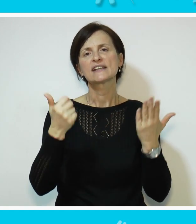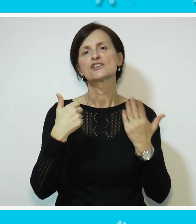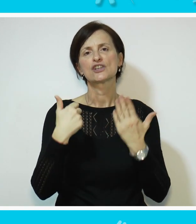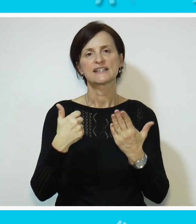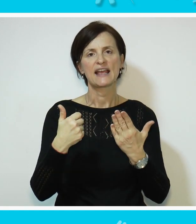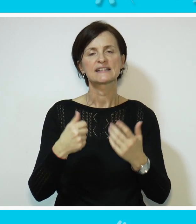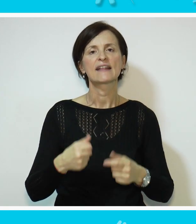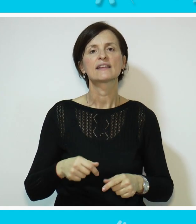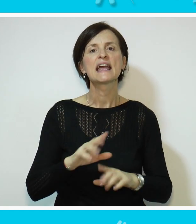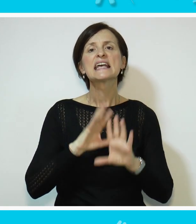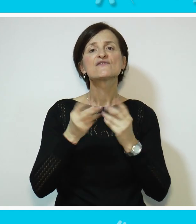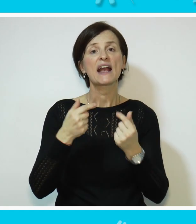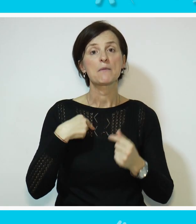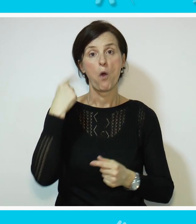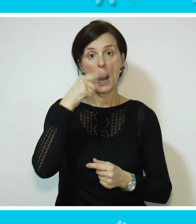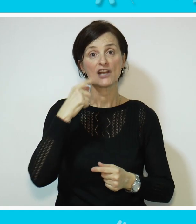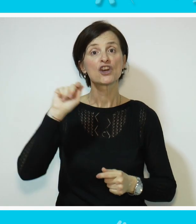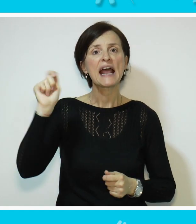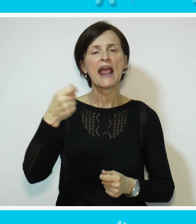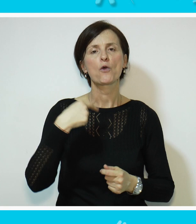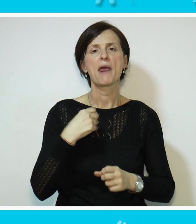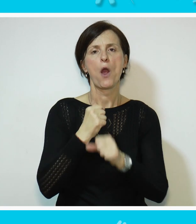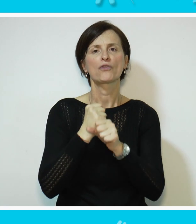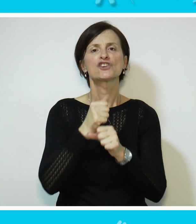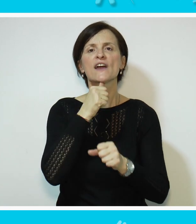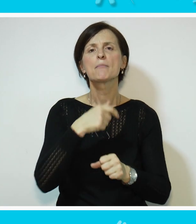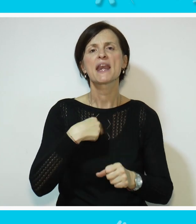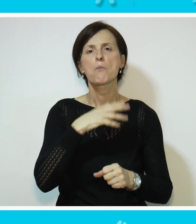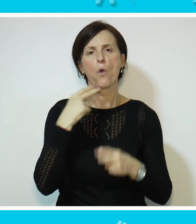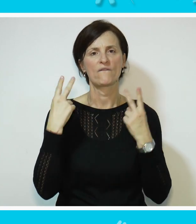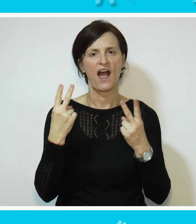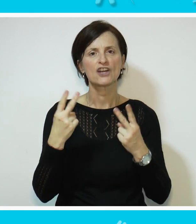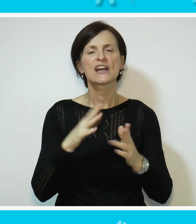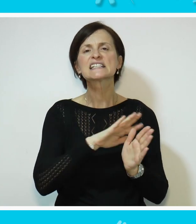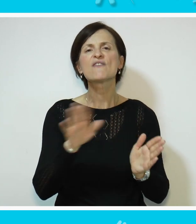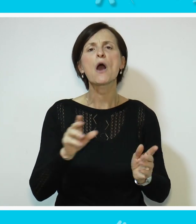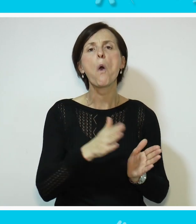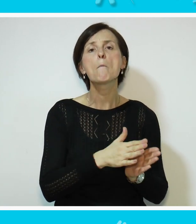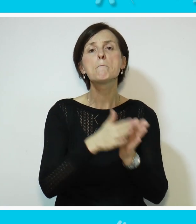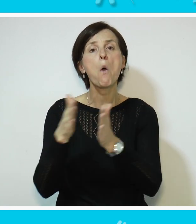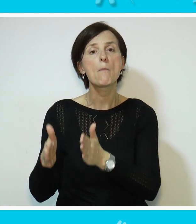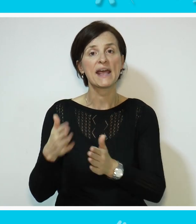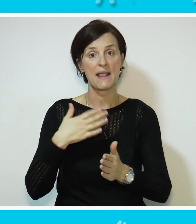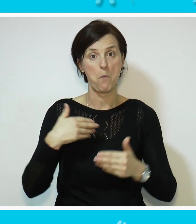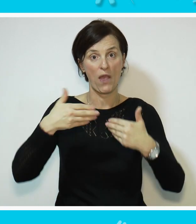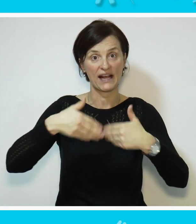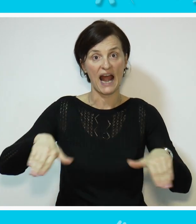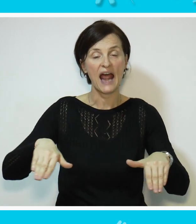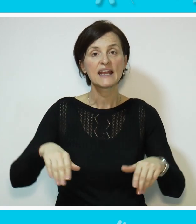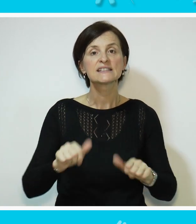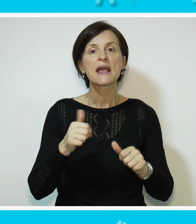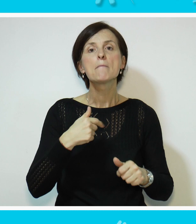na 60. Svaki moj lični rekord mene održava i meni dosta znači. Znači svako pomeranje moje